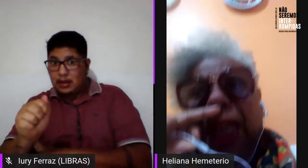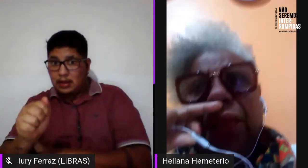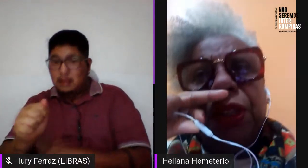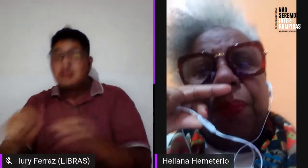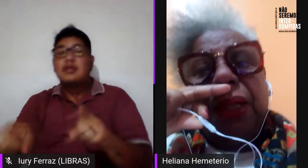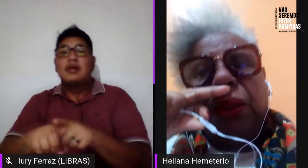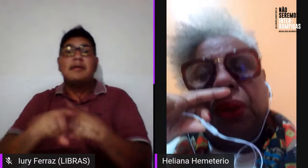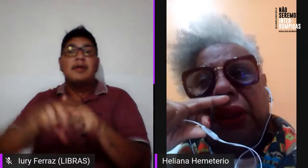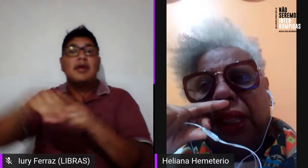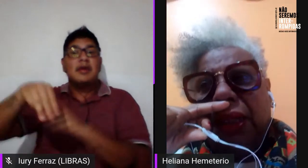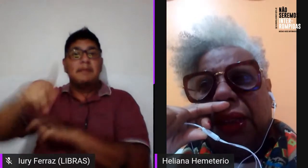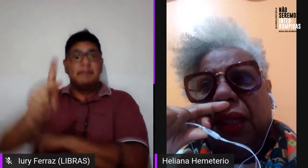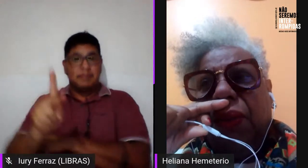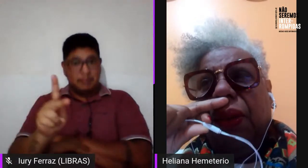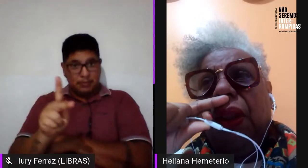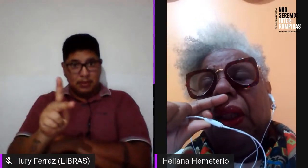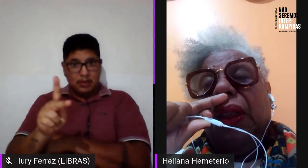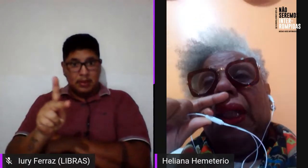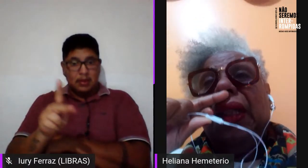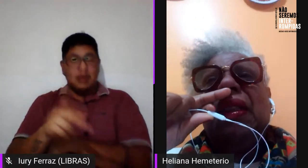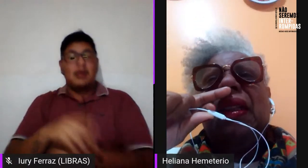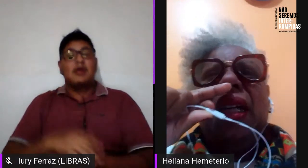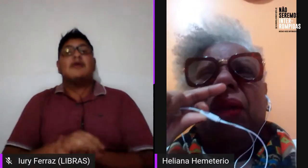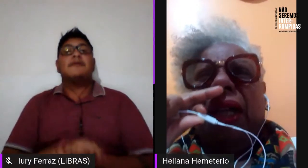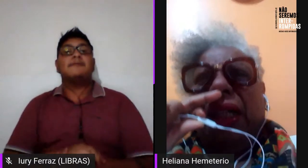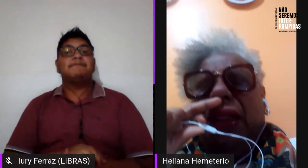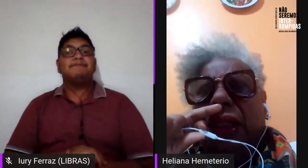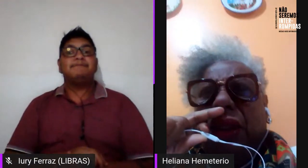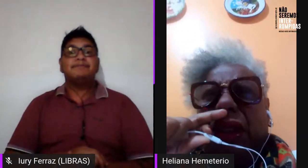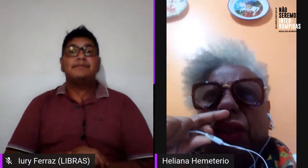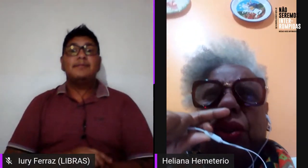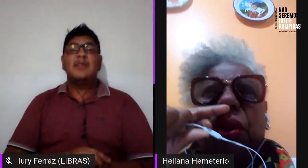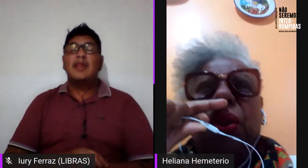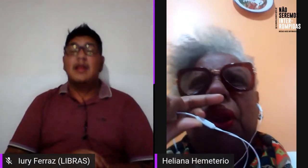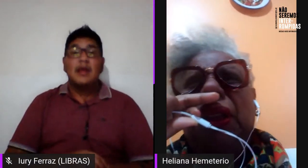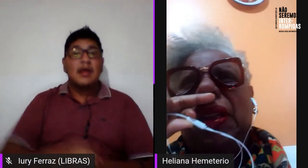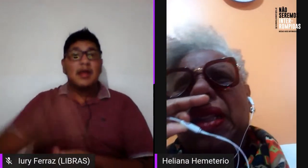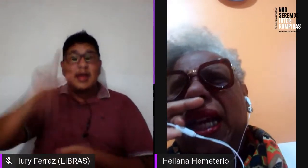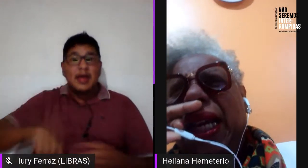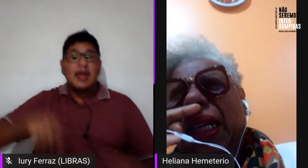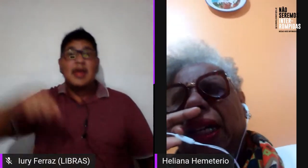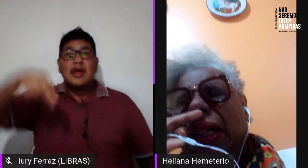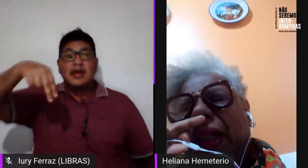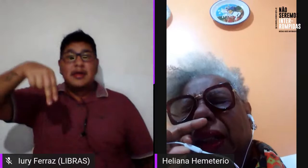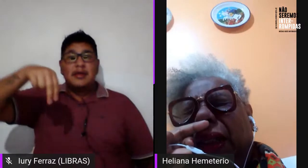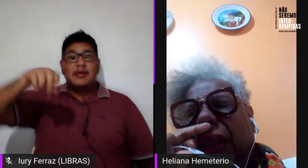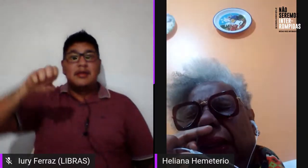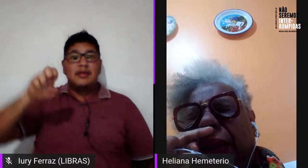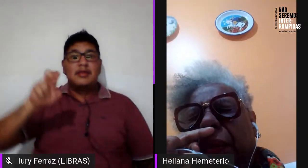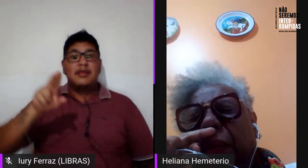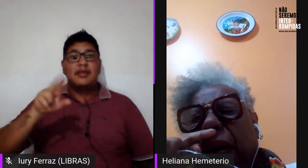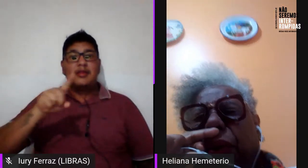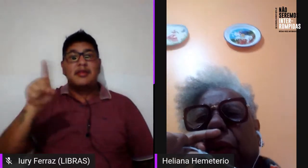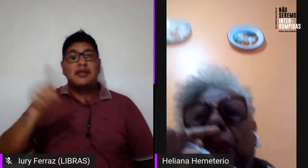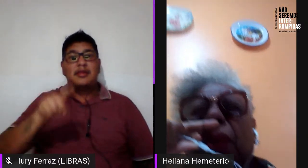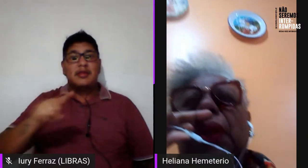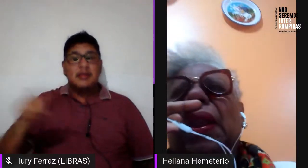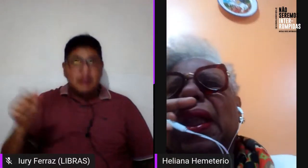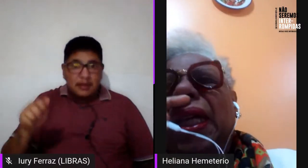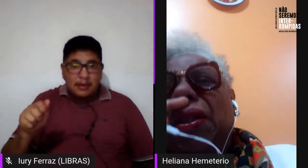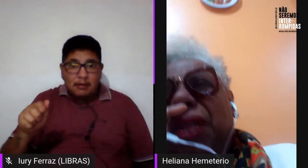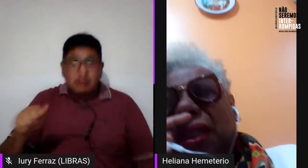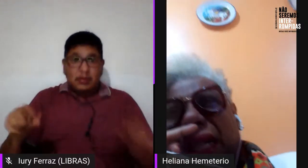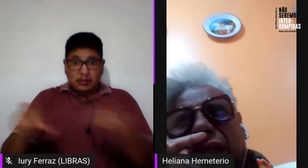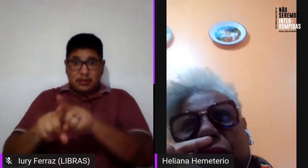o Odara faz parte da coordenação, era Neuza das Dores, era Malu,